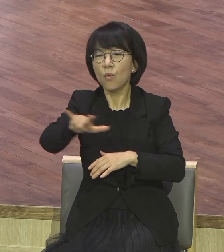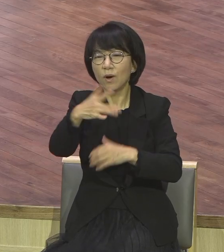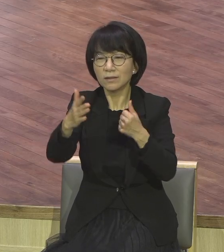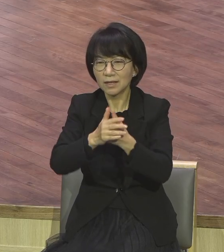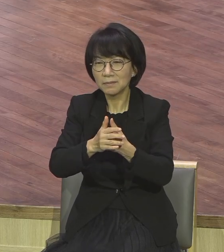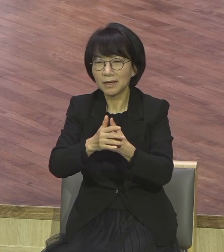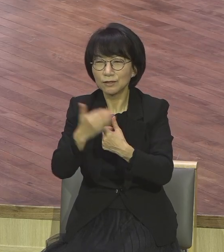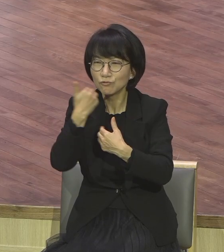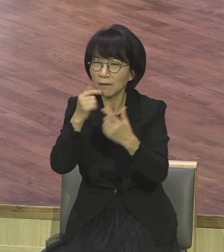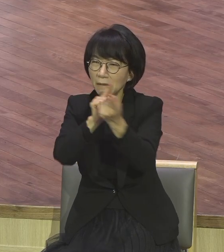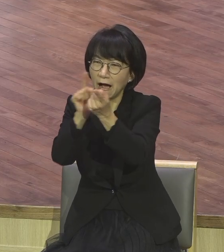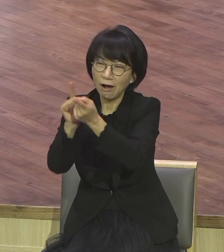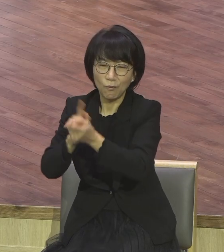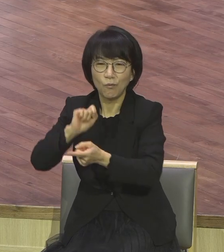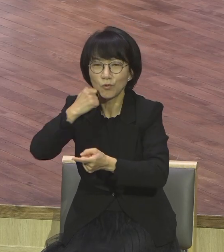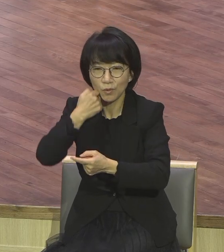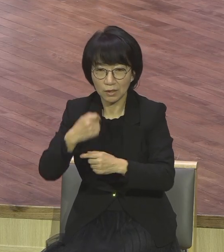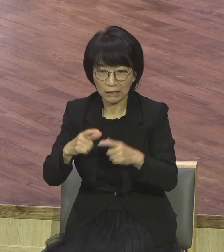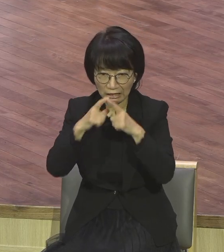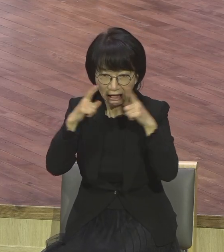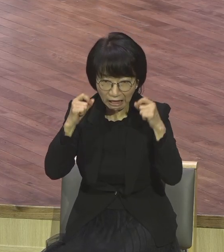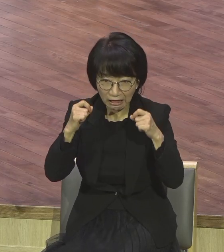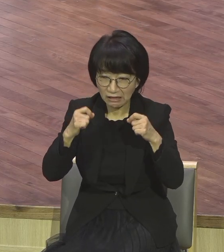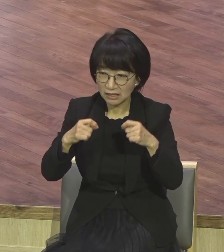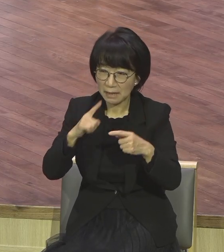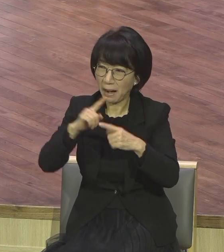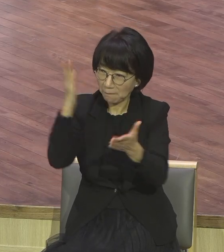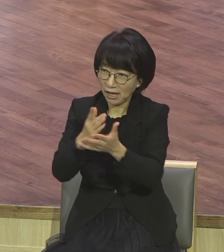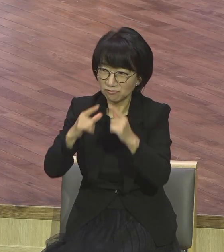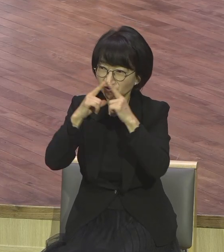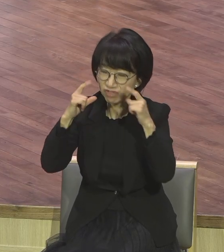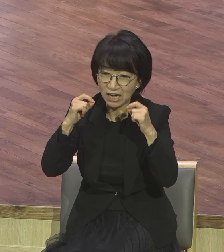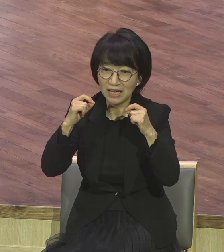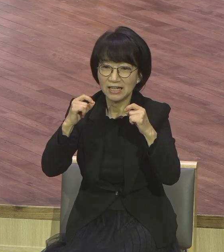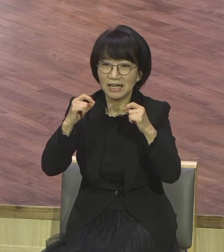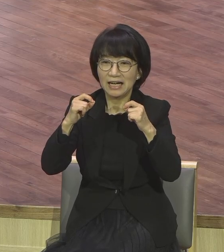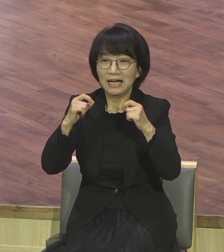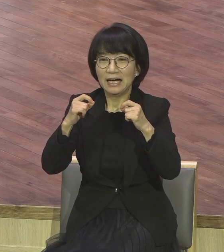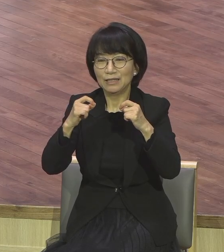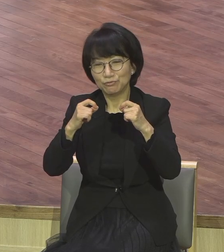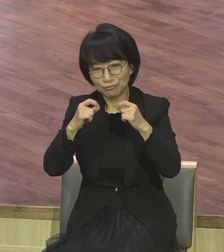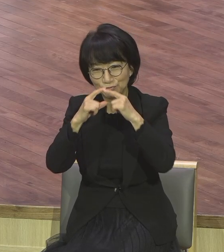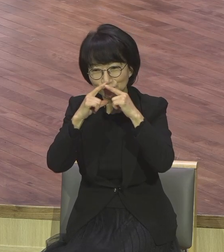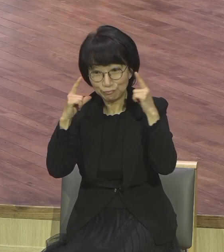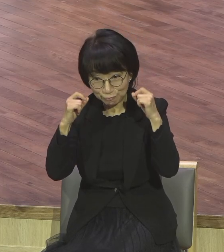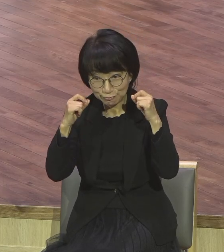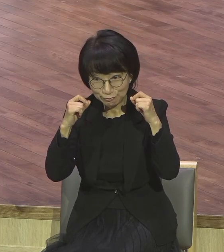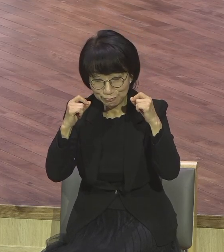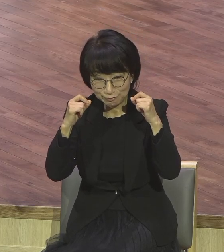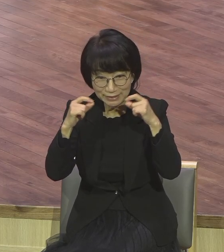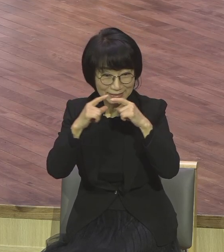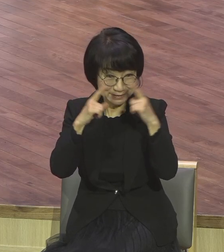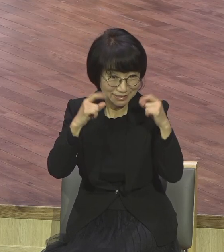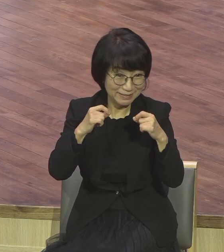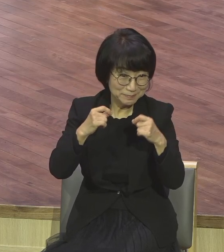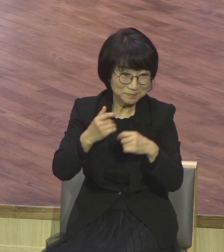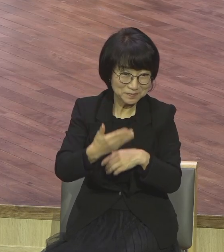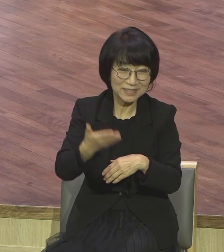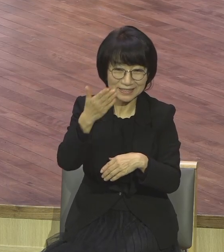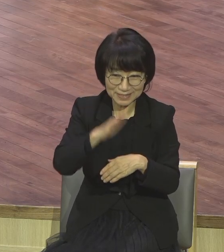만날 수도 입까지 다 막아 놔버리죠 그냥 이럴수록 아멘 이럴수록 이럴수록 신하시기 바랍니다